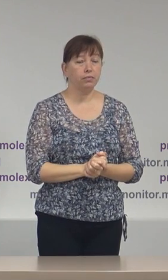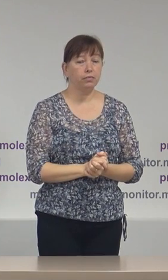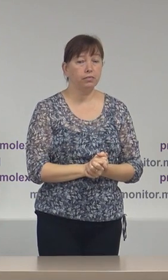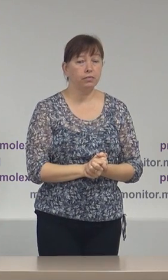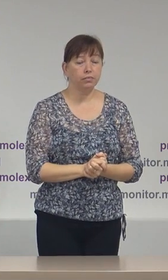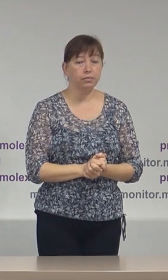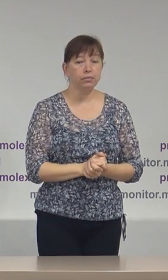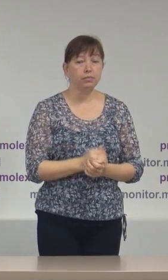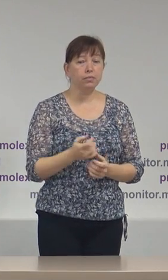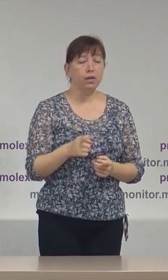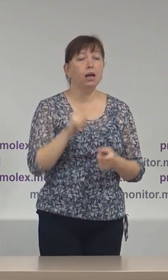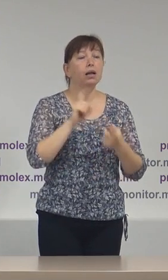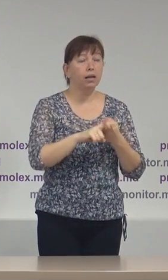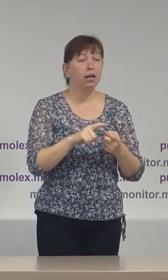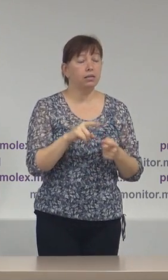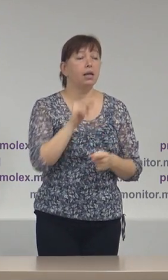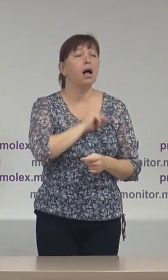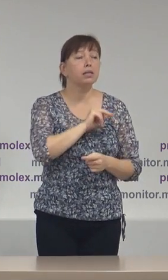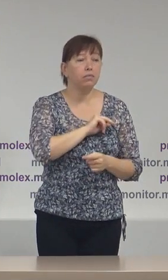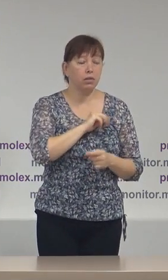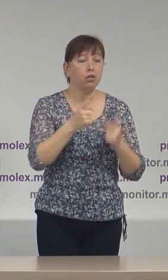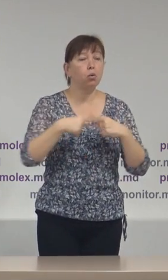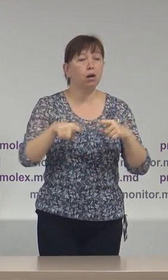Legat de activitatea organelor electorale,